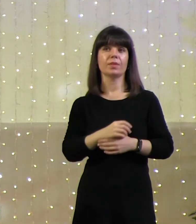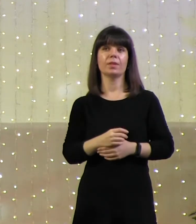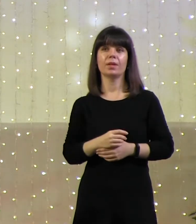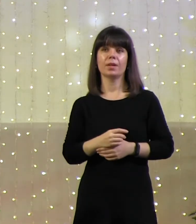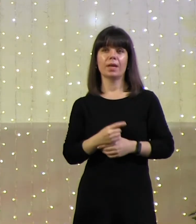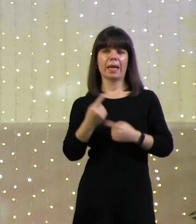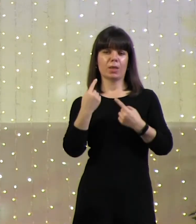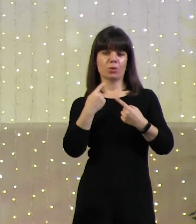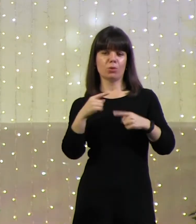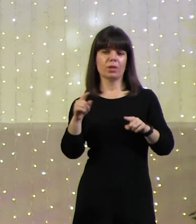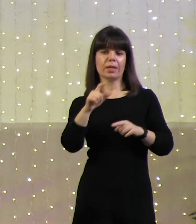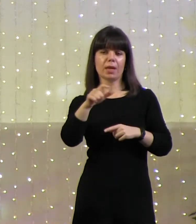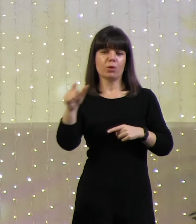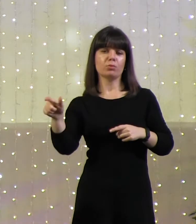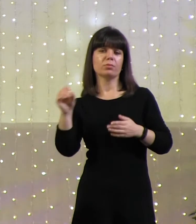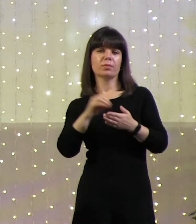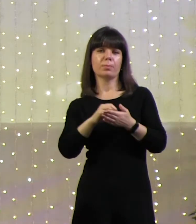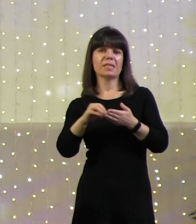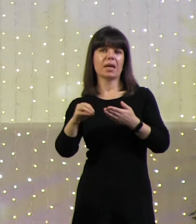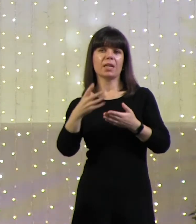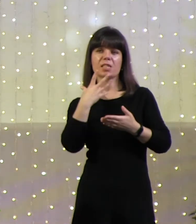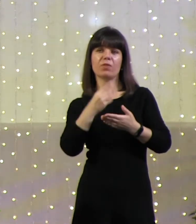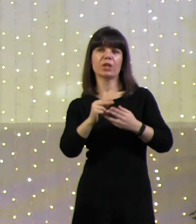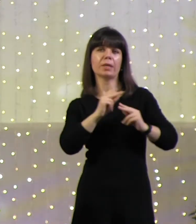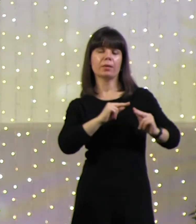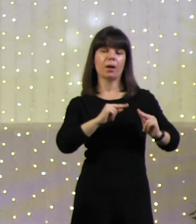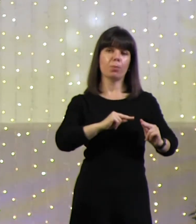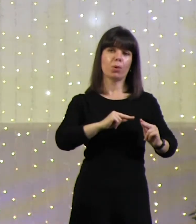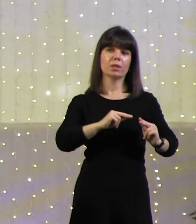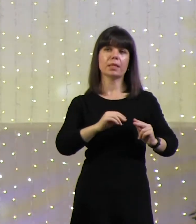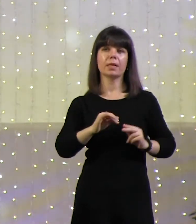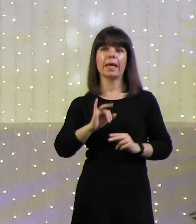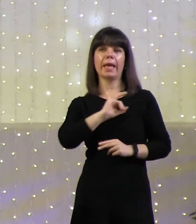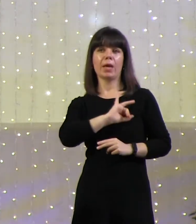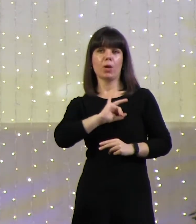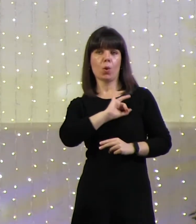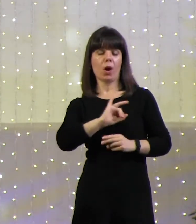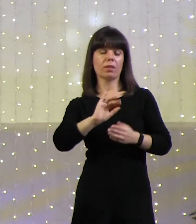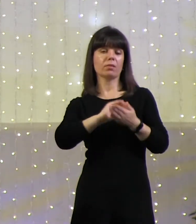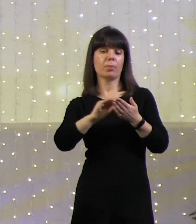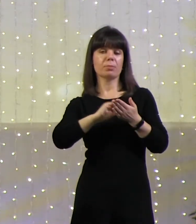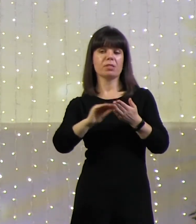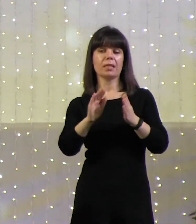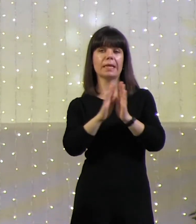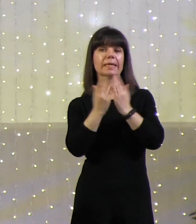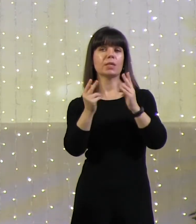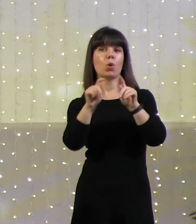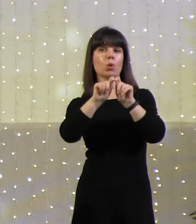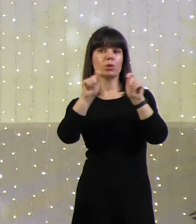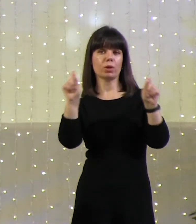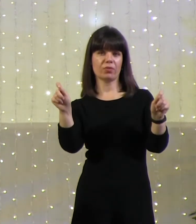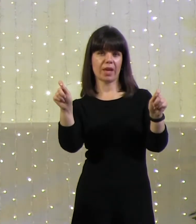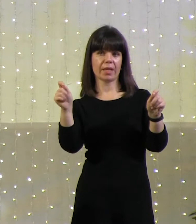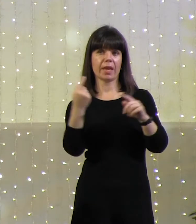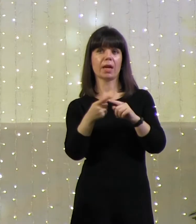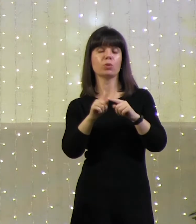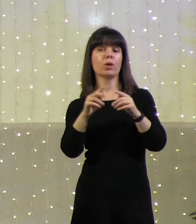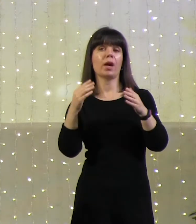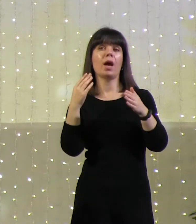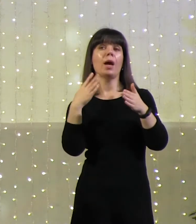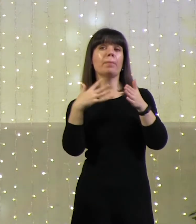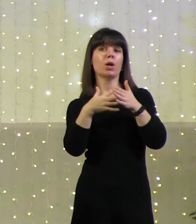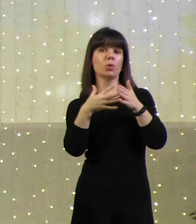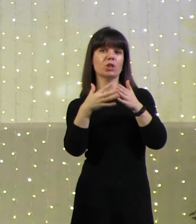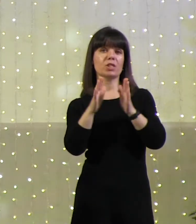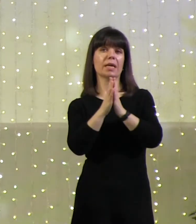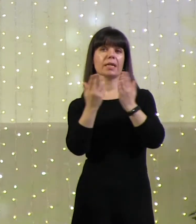другие люди еще написали свои работы, Иоанн написал книгу Откровения, которая пророческая книга, рассказывает